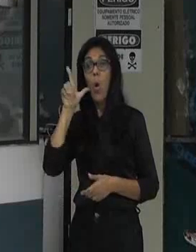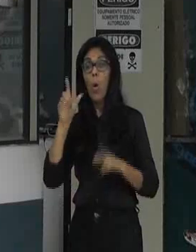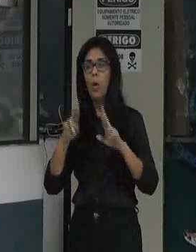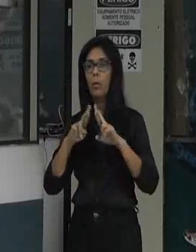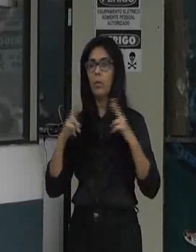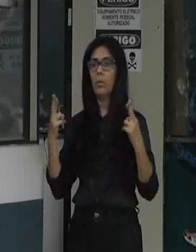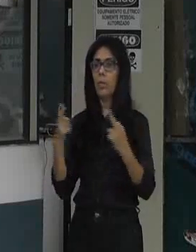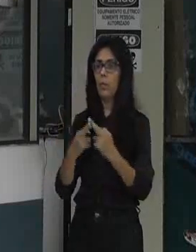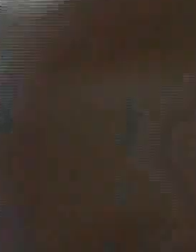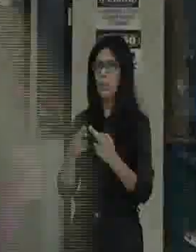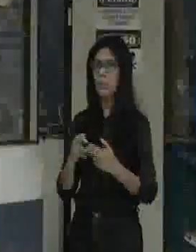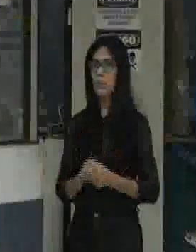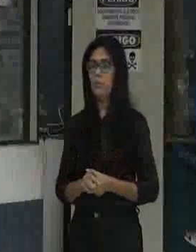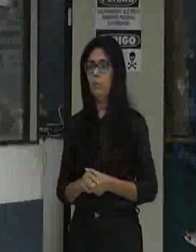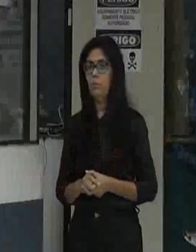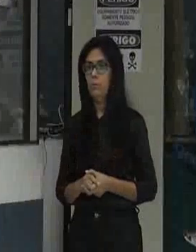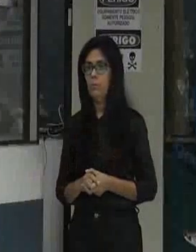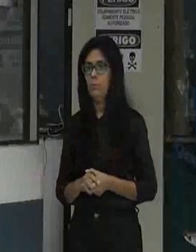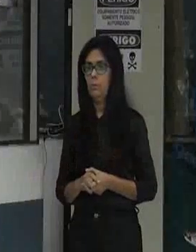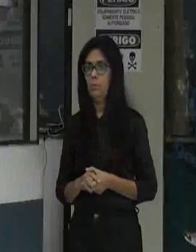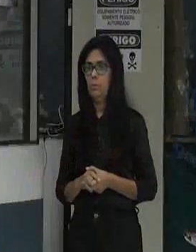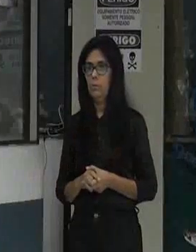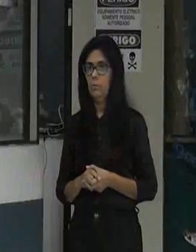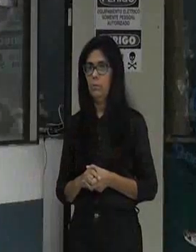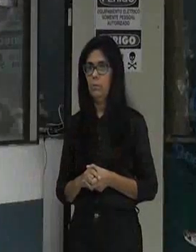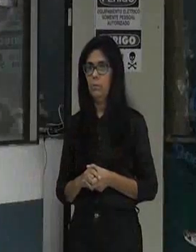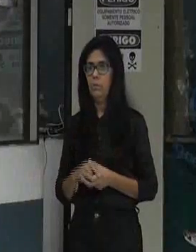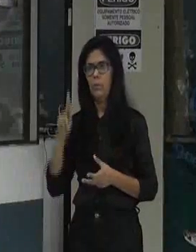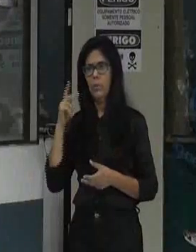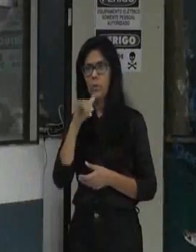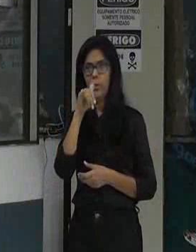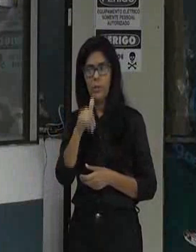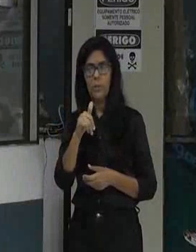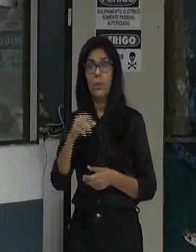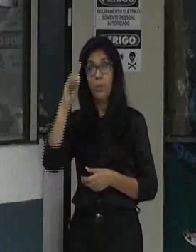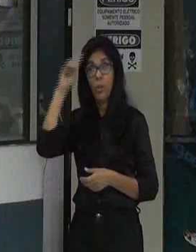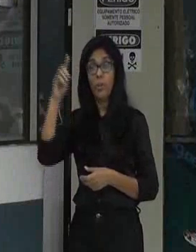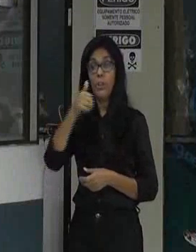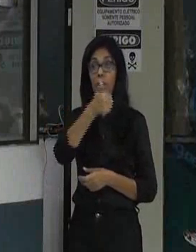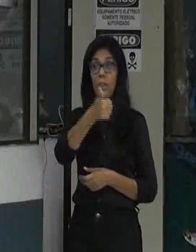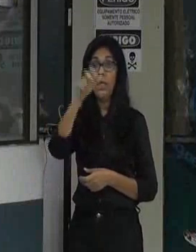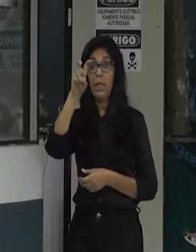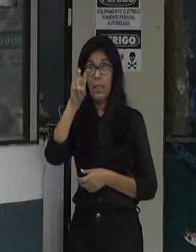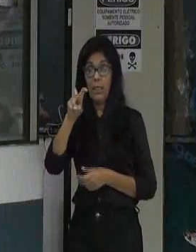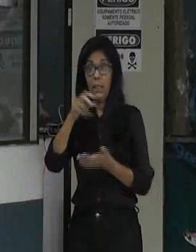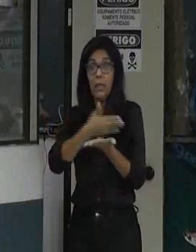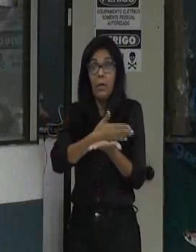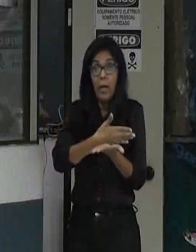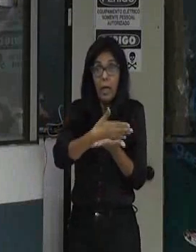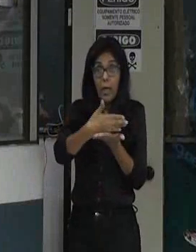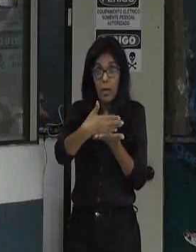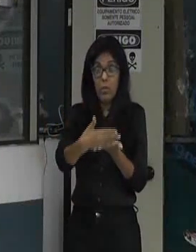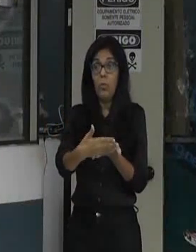muito entusiasmado de que dia 15 vai começar a integração dia 15 é um velhado agora